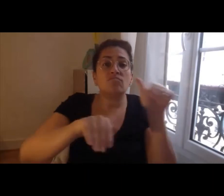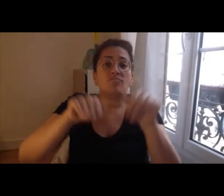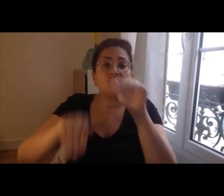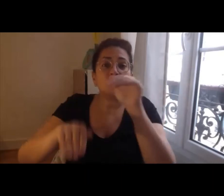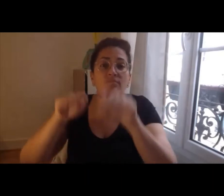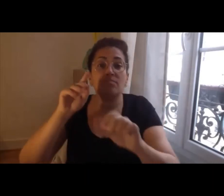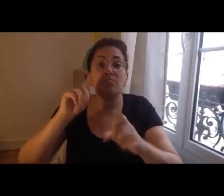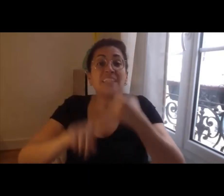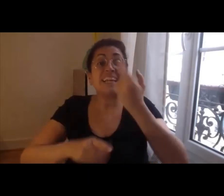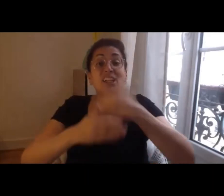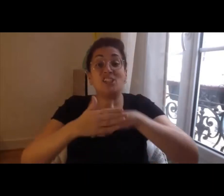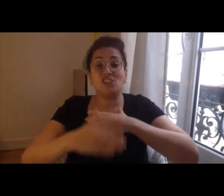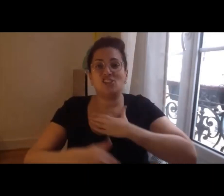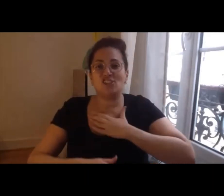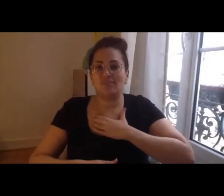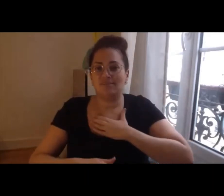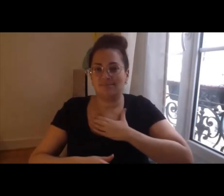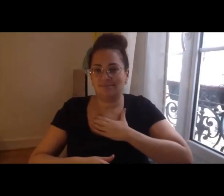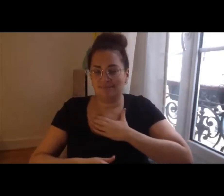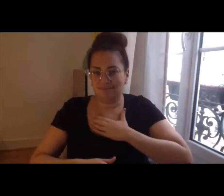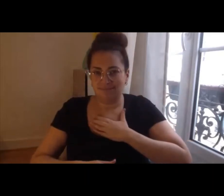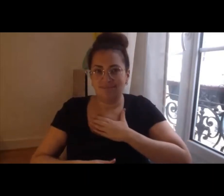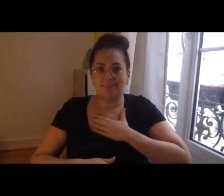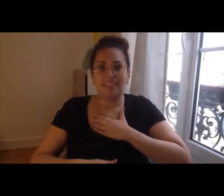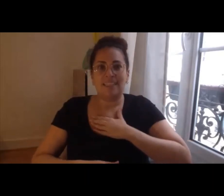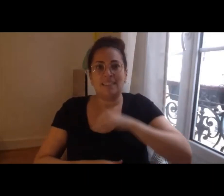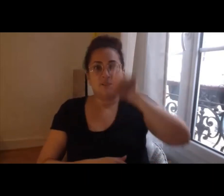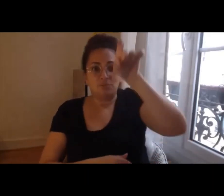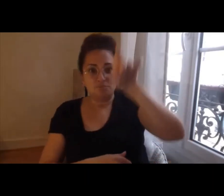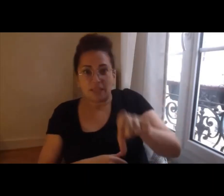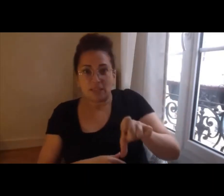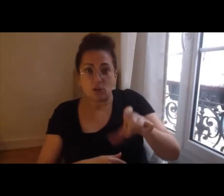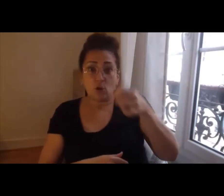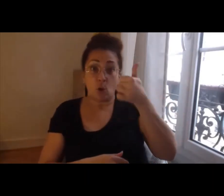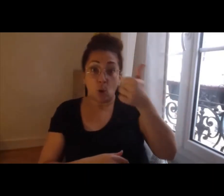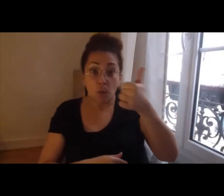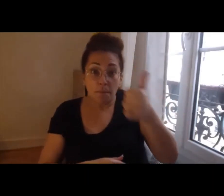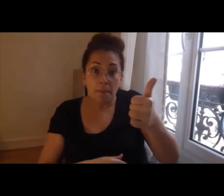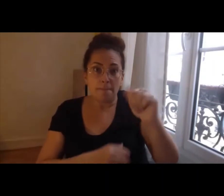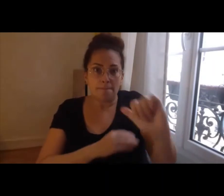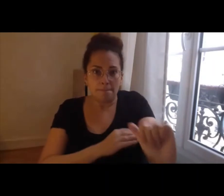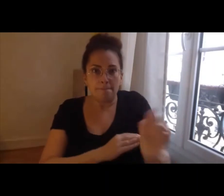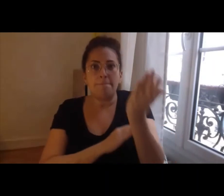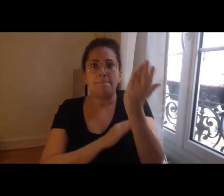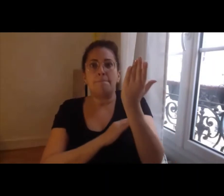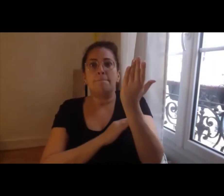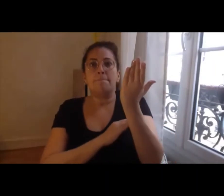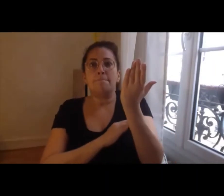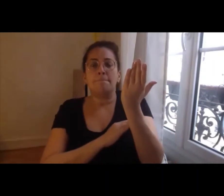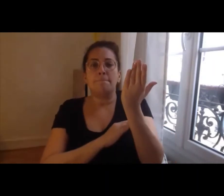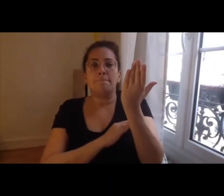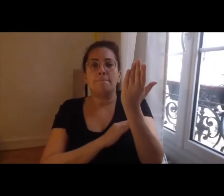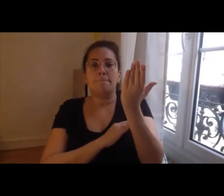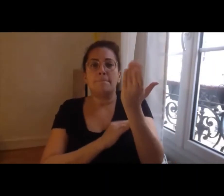d'avoir des porteurs de projets c'est-à-dire les porteurs de projets si je schématise et c'est ceux avec qui on contractualise et qui